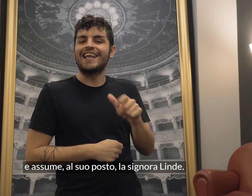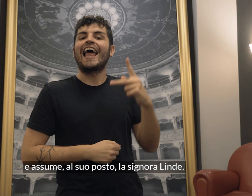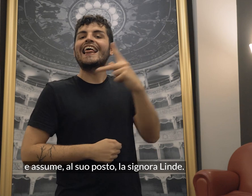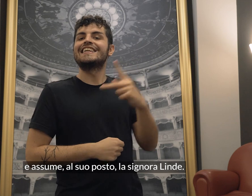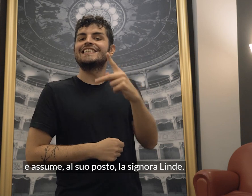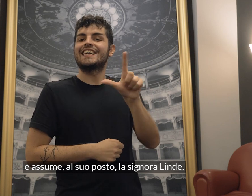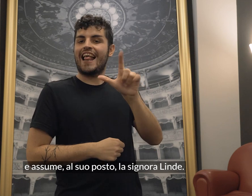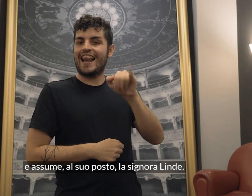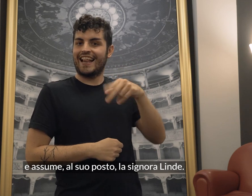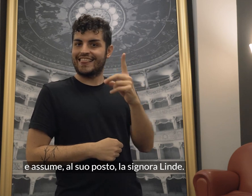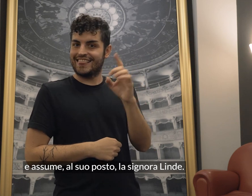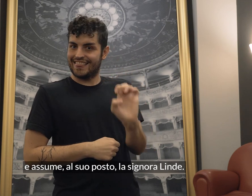la signora Linde.